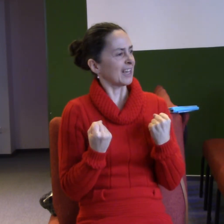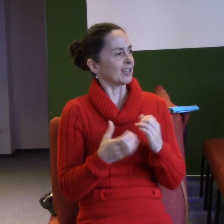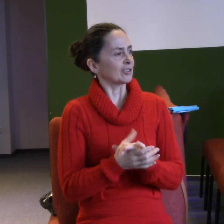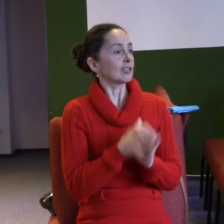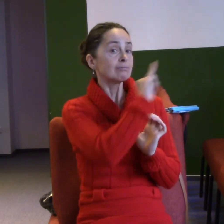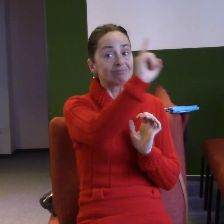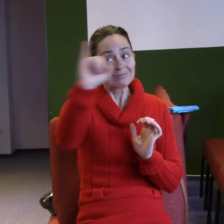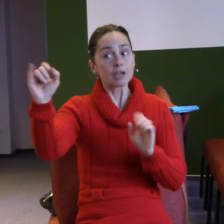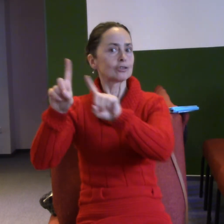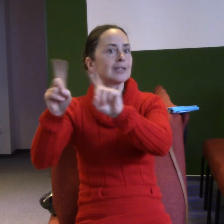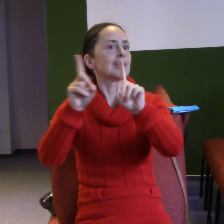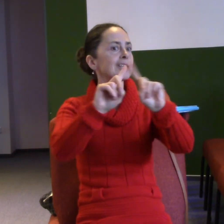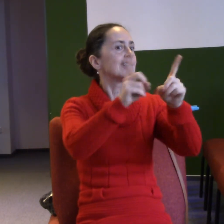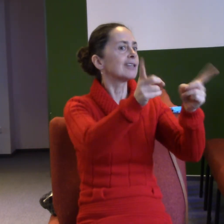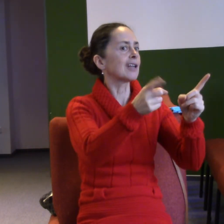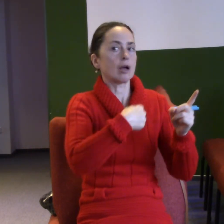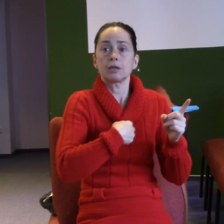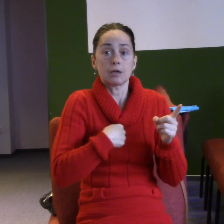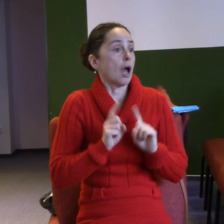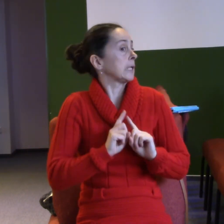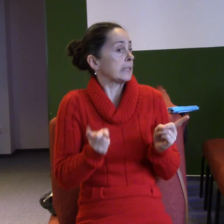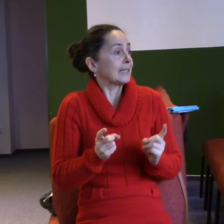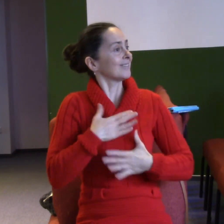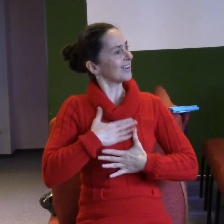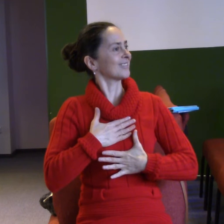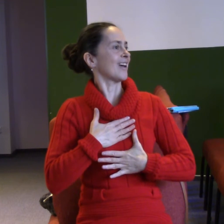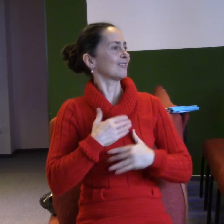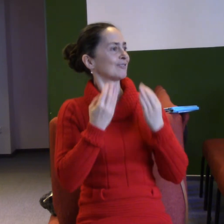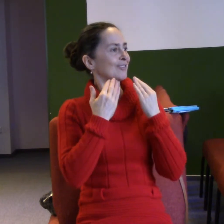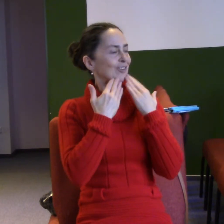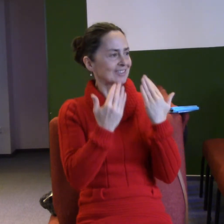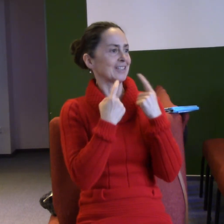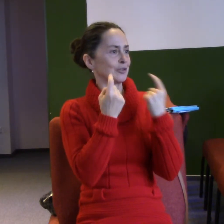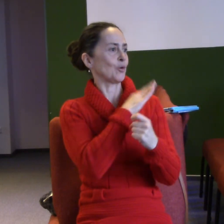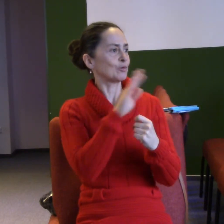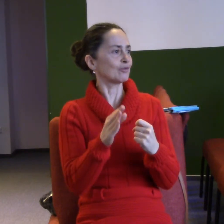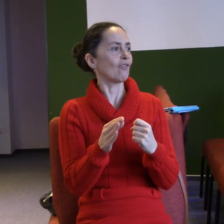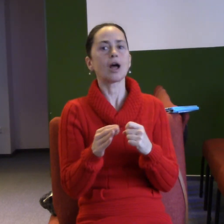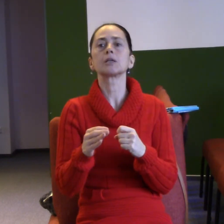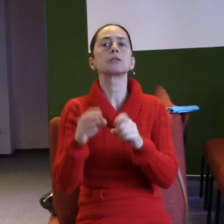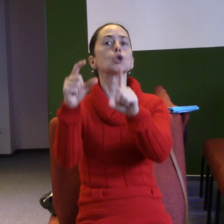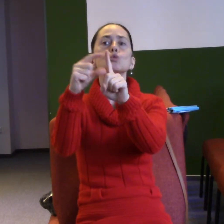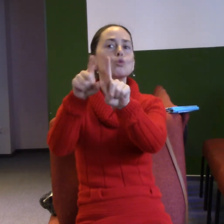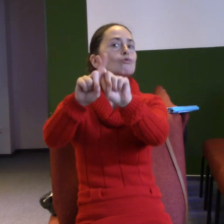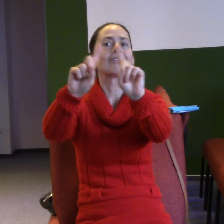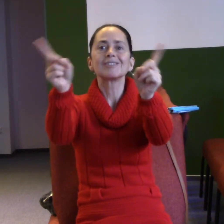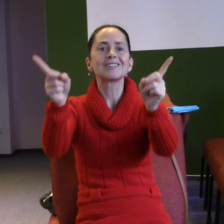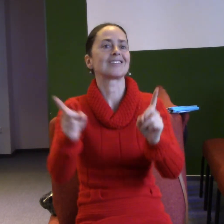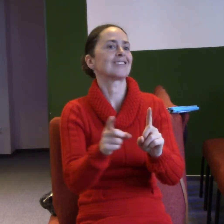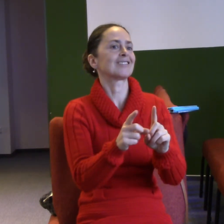u Daná a u Mirka a u každého z vás, u Dušaná a u kohokoliv. Ale to, co je na